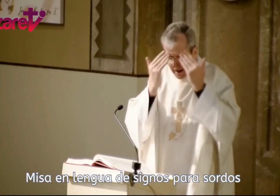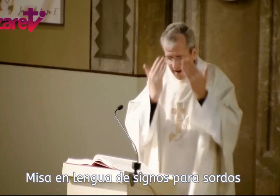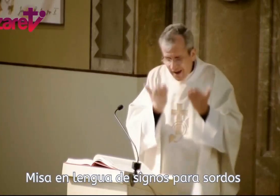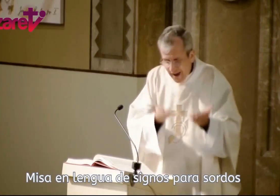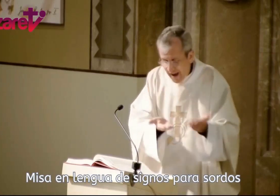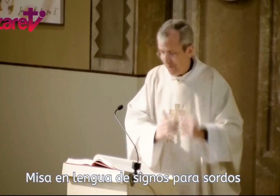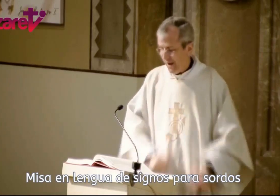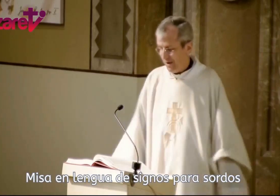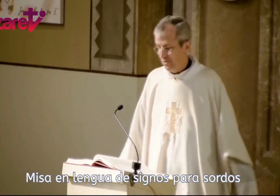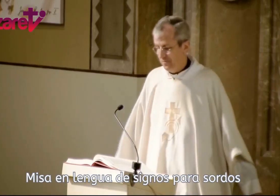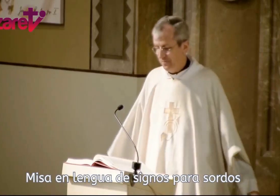a adorarlo.